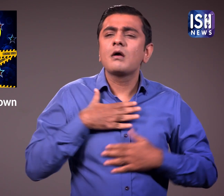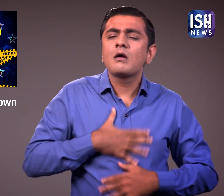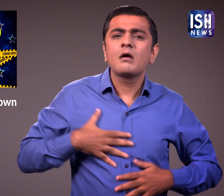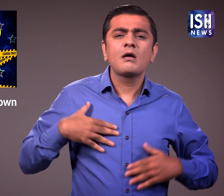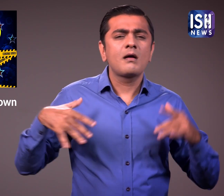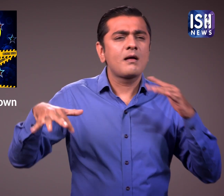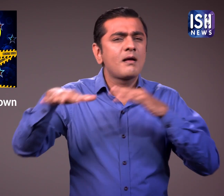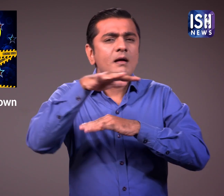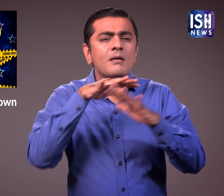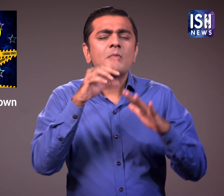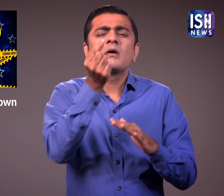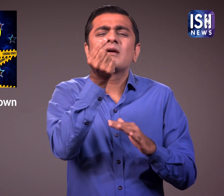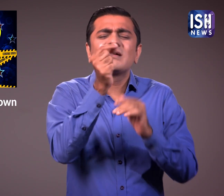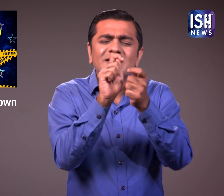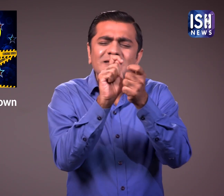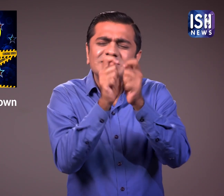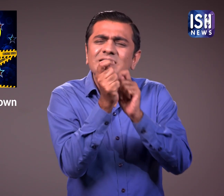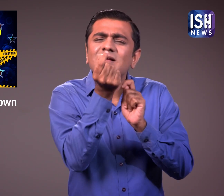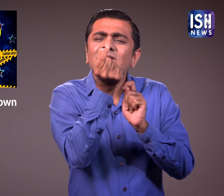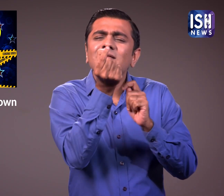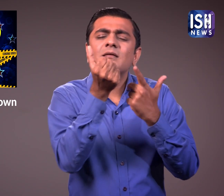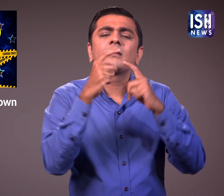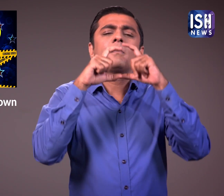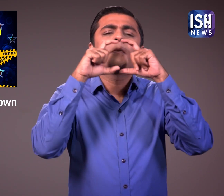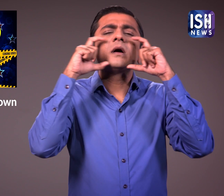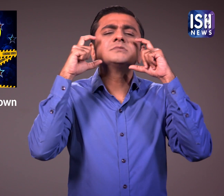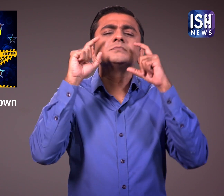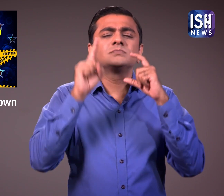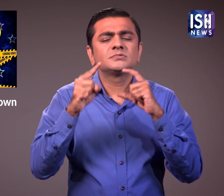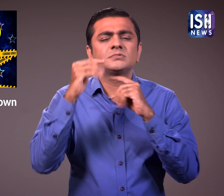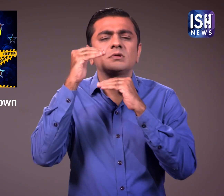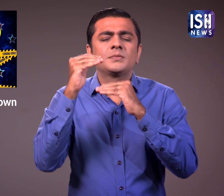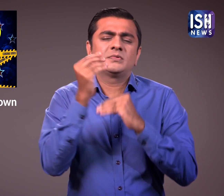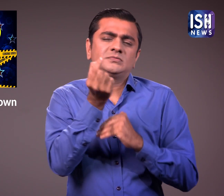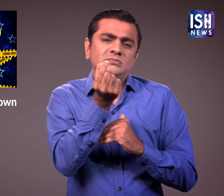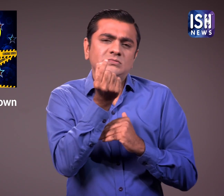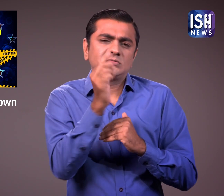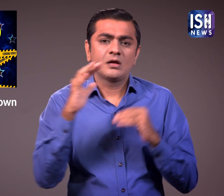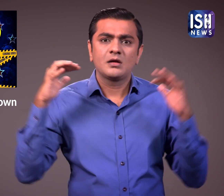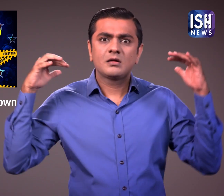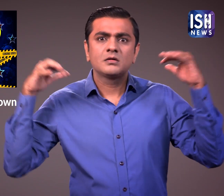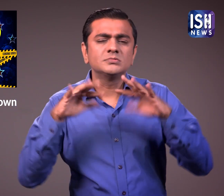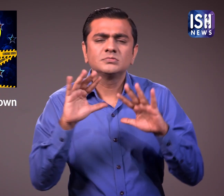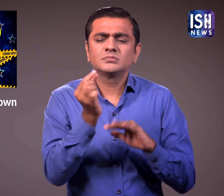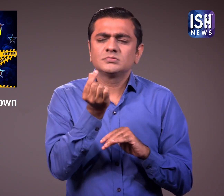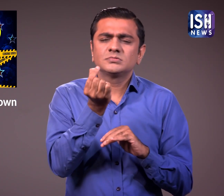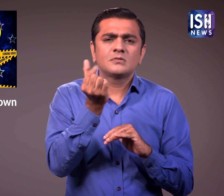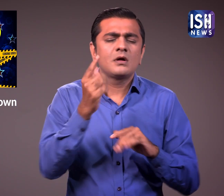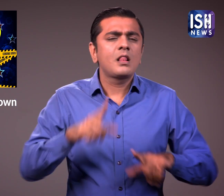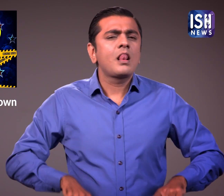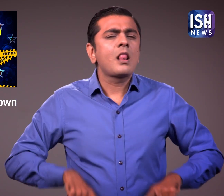सीमत मास्क का उप्योग और सामाजिक दूरी के मान्दंड।